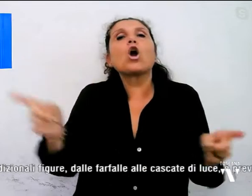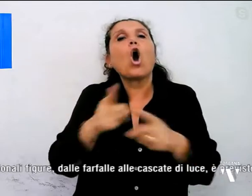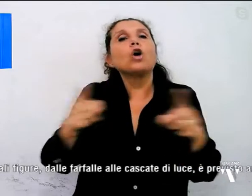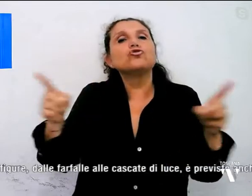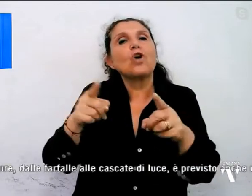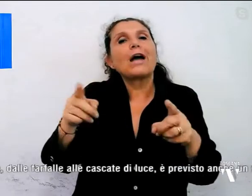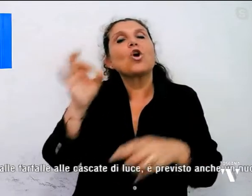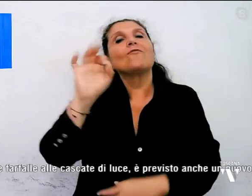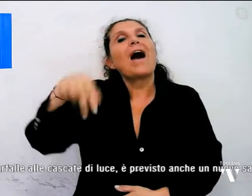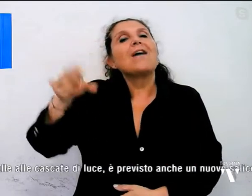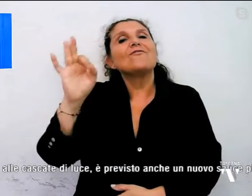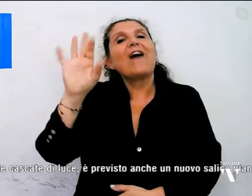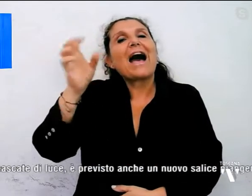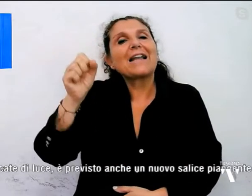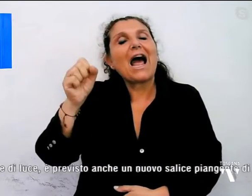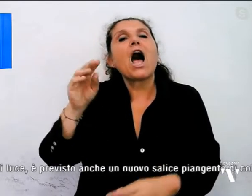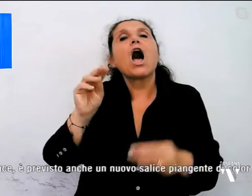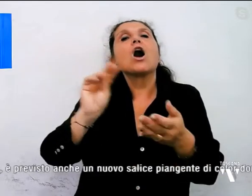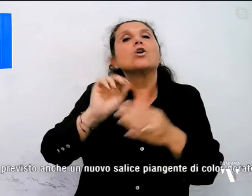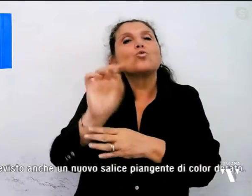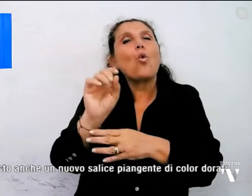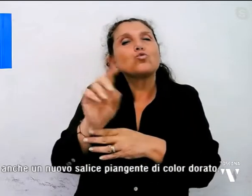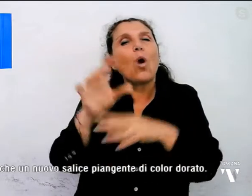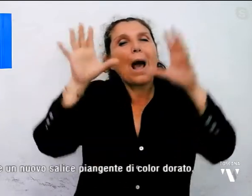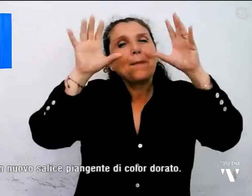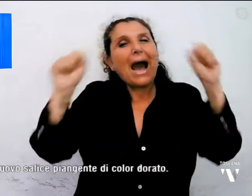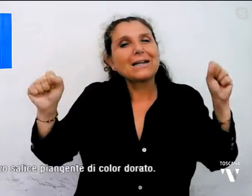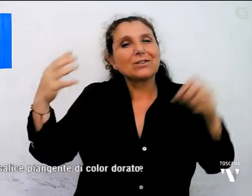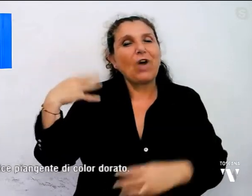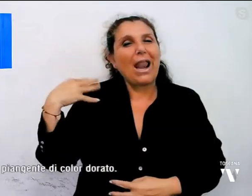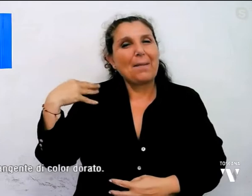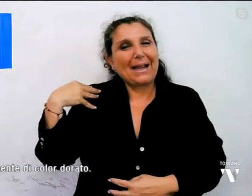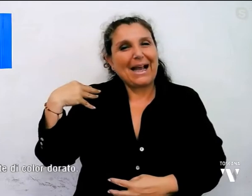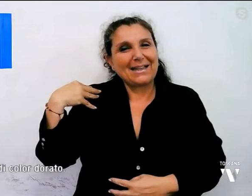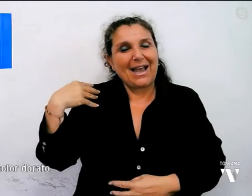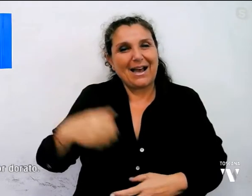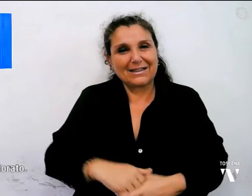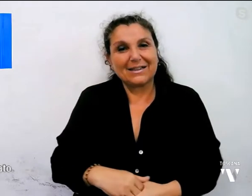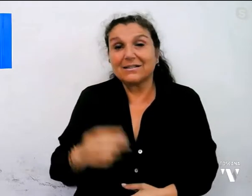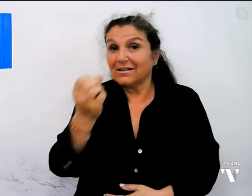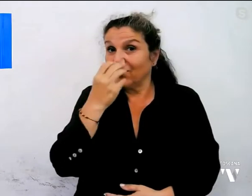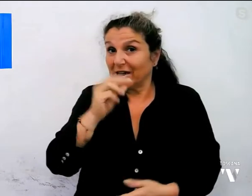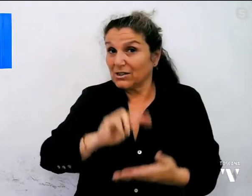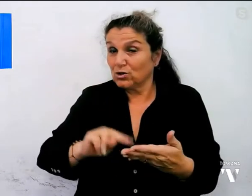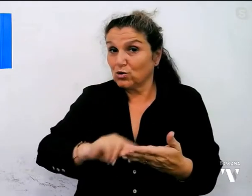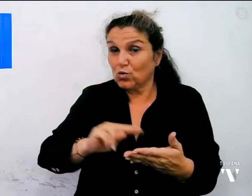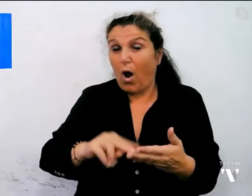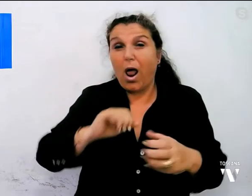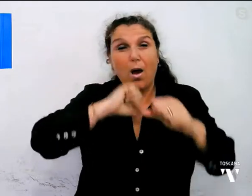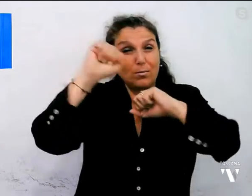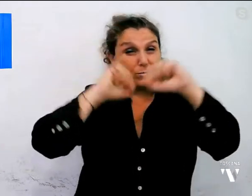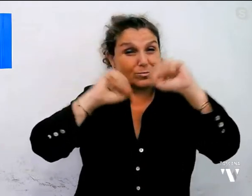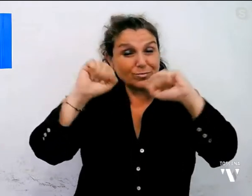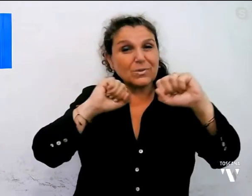Scuola Marescialli e Brigadieri dei Carabinieri di Firenze. Lo spettacolo pirotecnico è stato